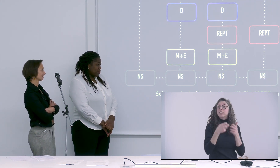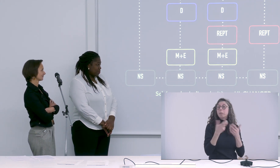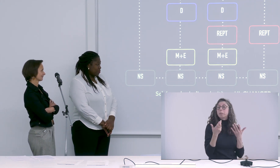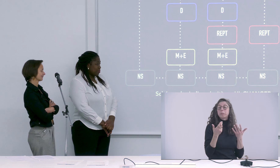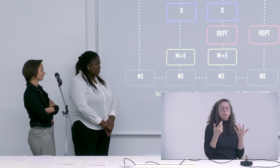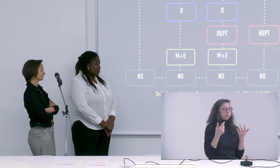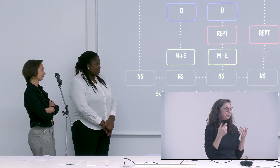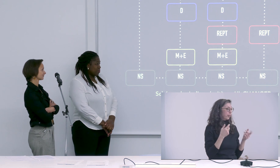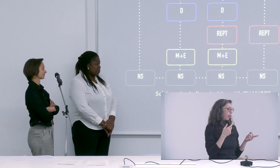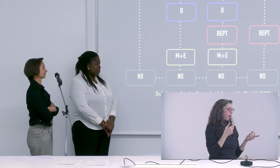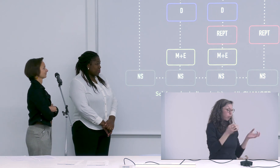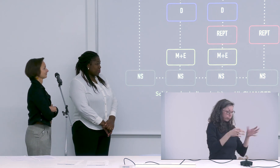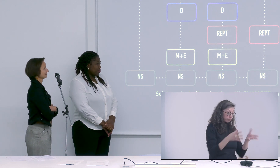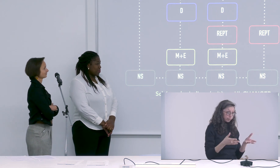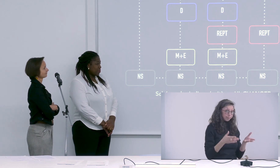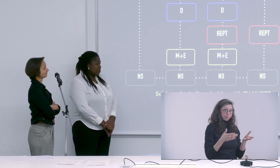lexicale par exemple